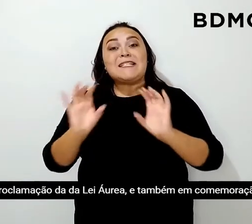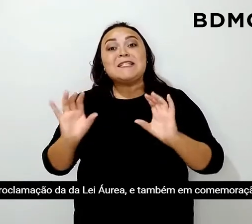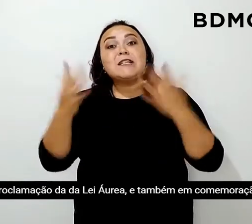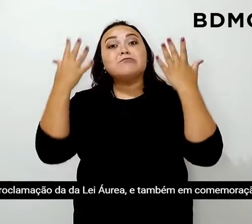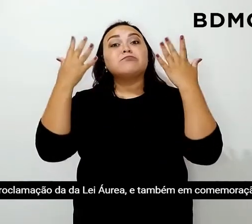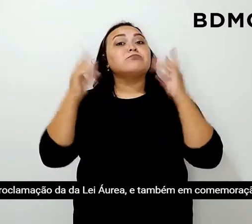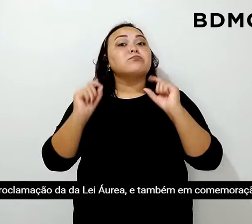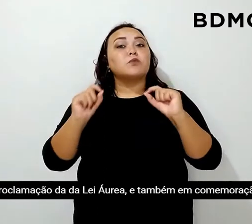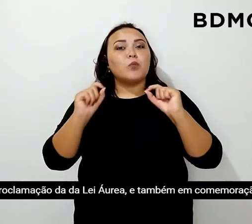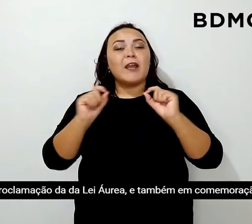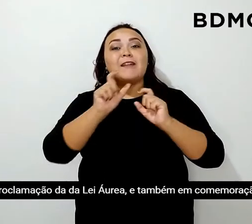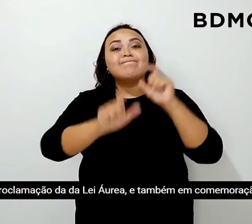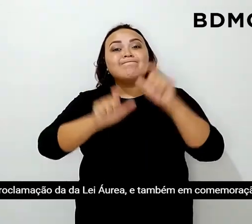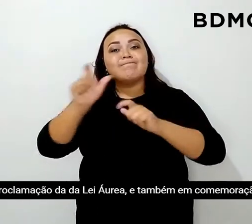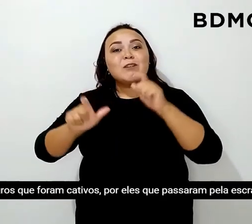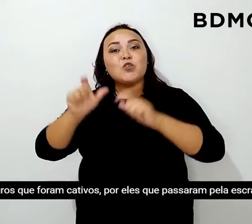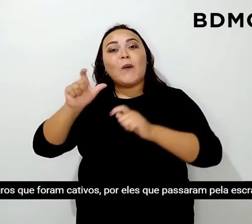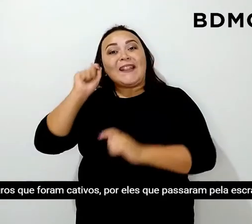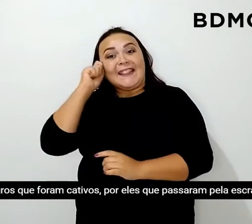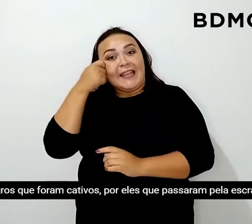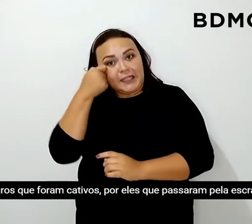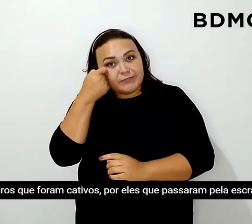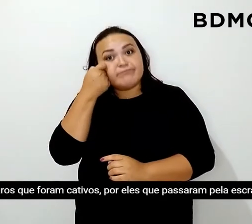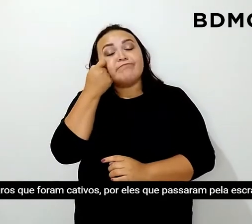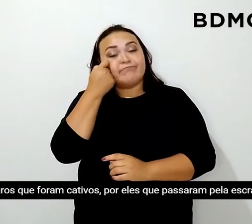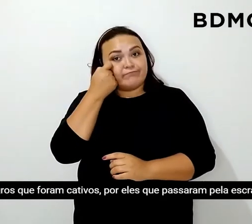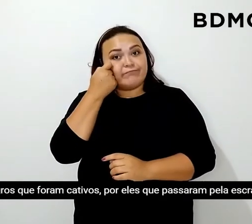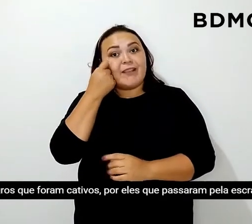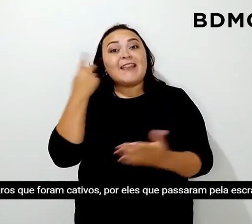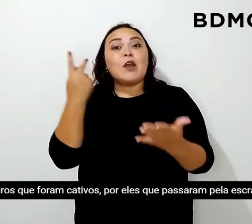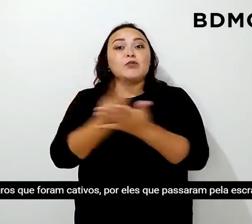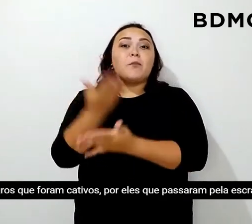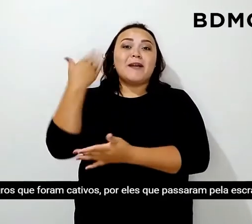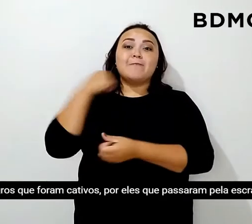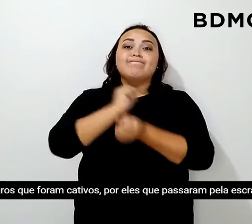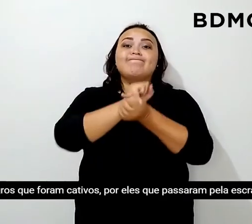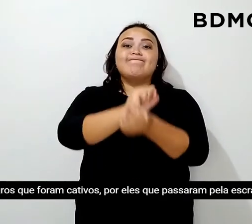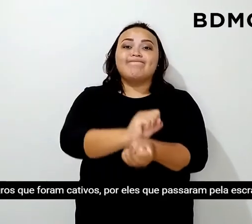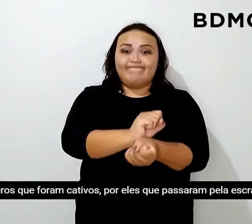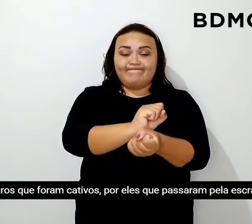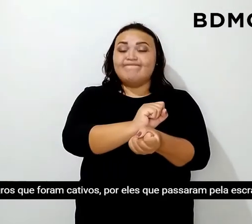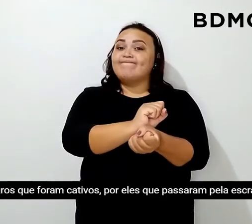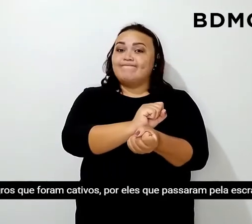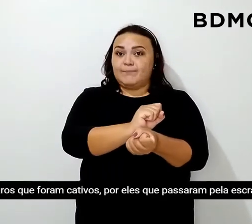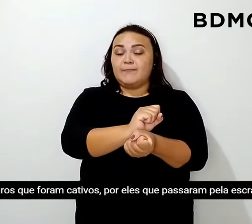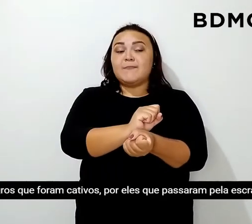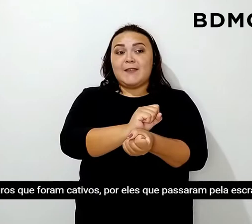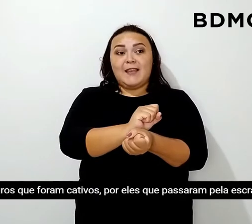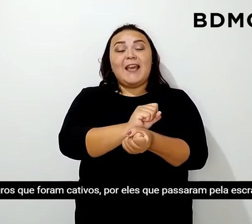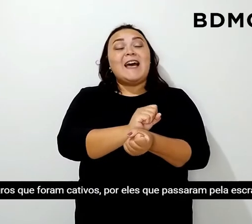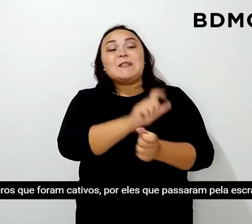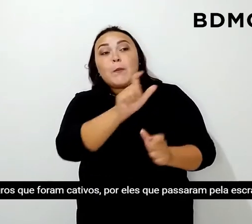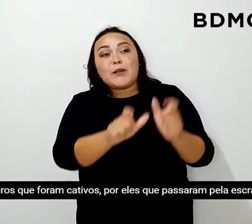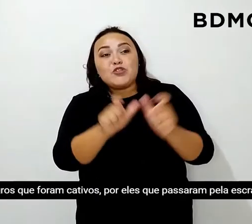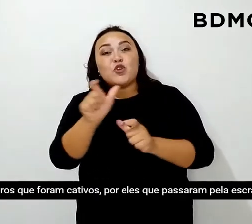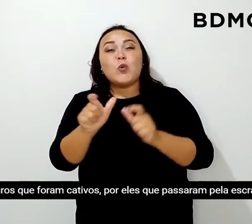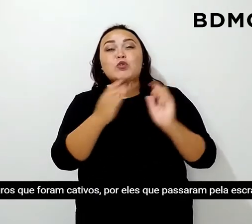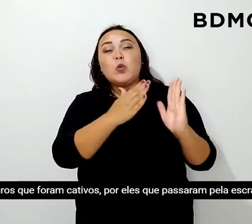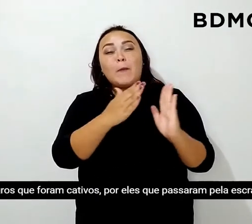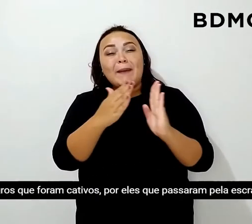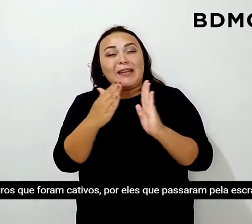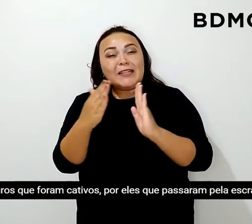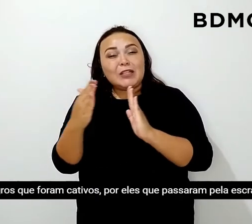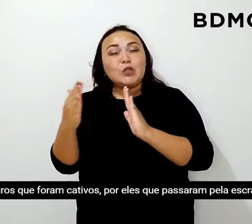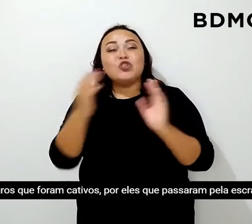em comemoração aos negros que foram cativos, por aqueles